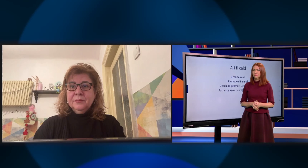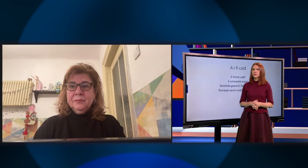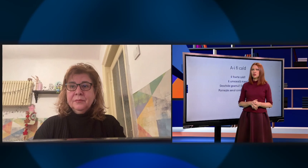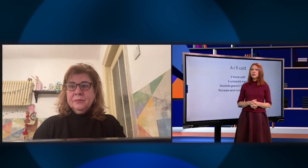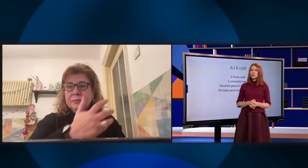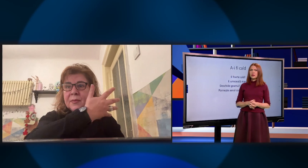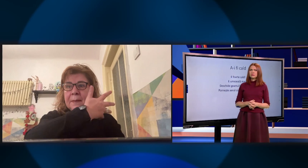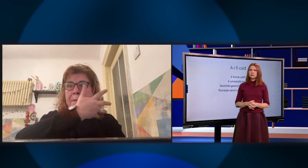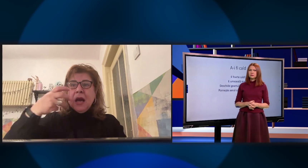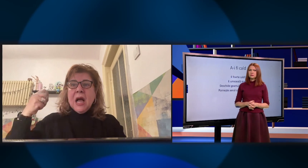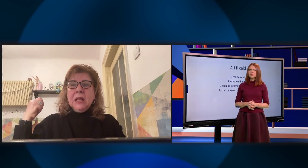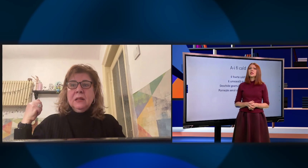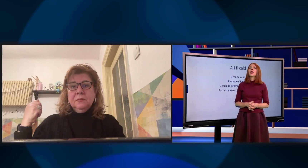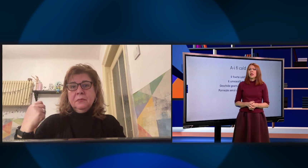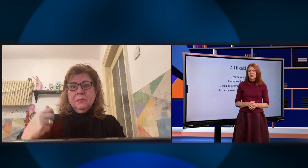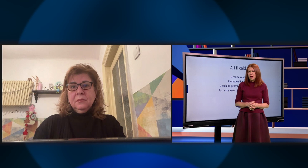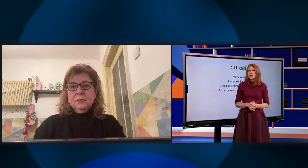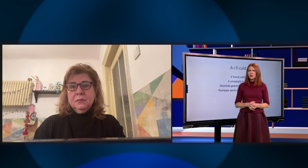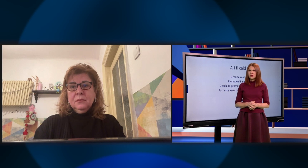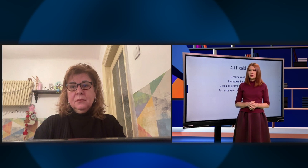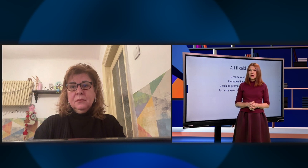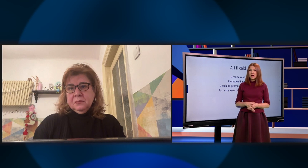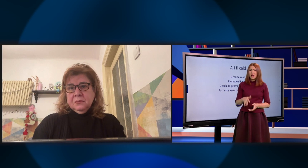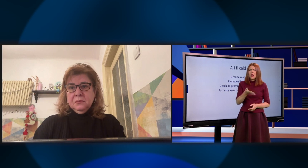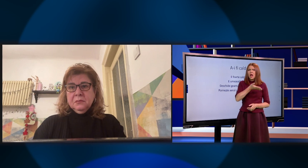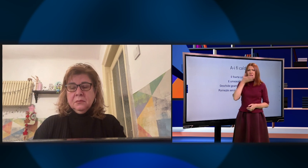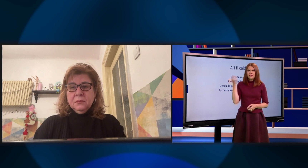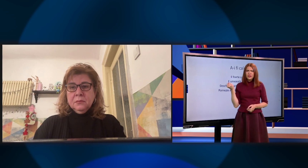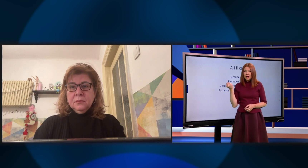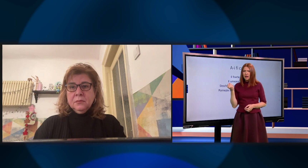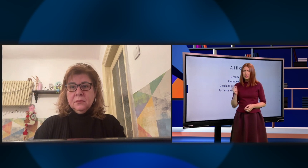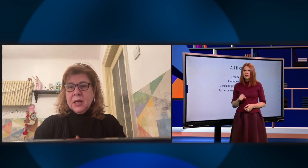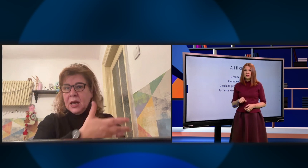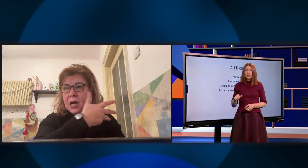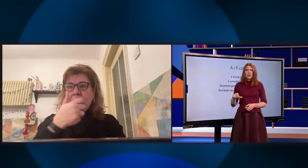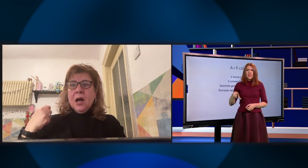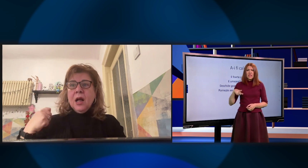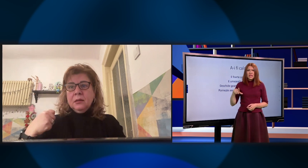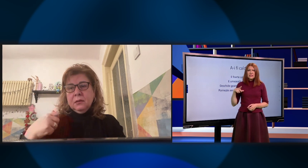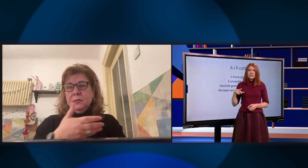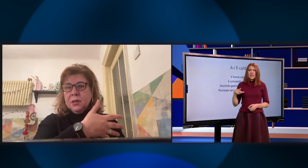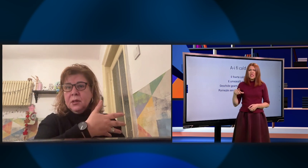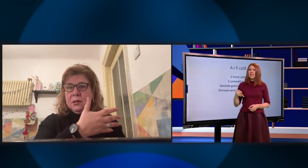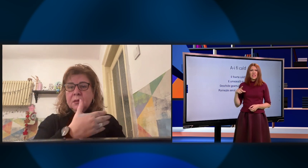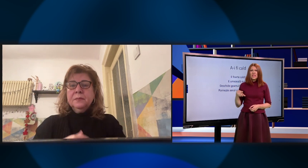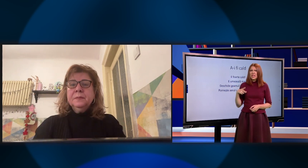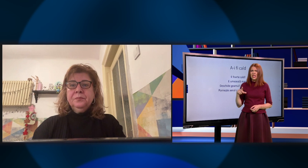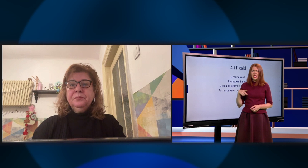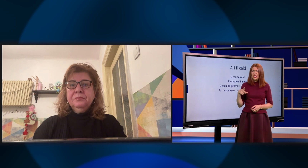spunem? Știi deja. Mi-e cald. Da, sigur că da. Ai fi cald. Este